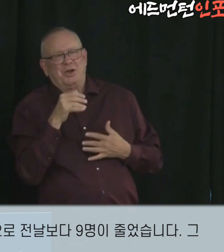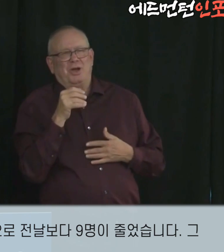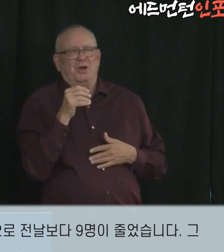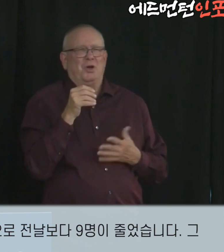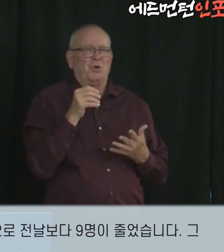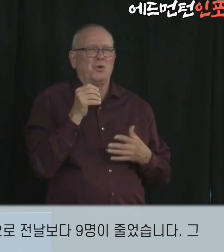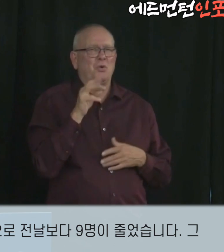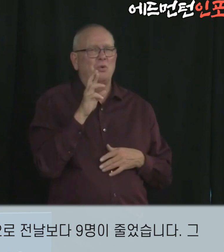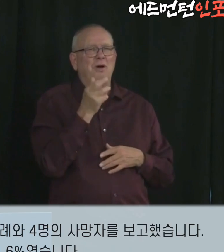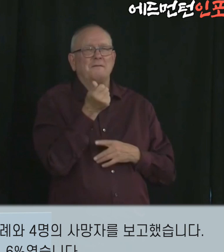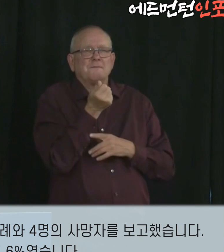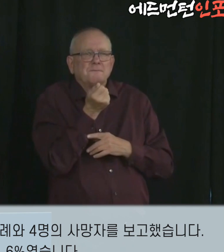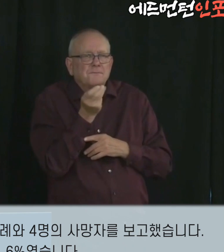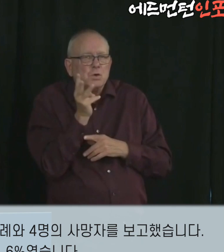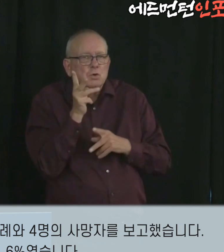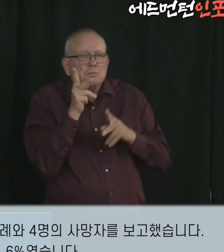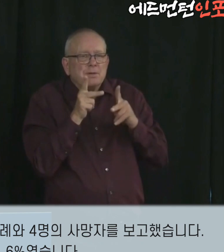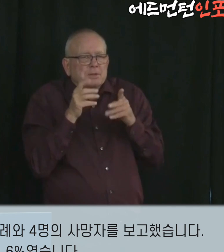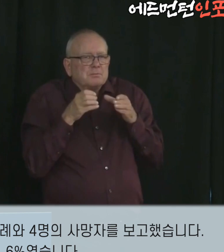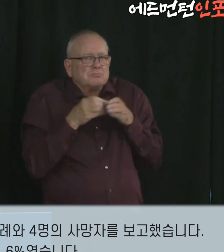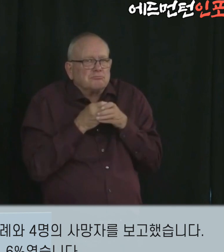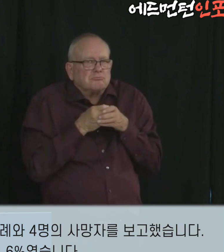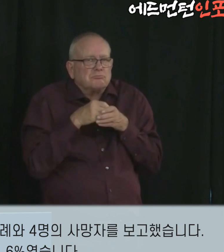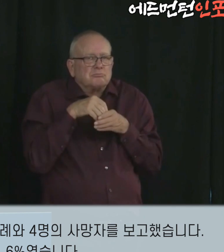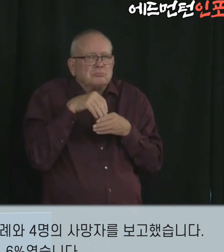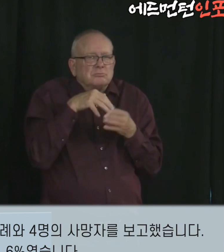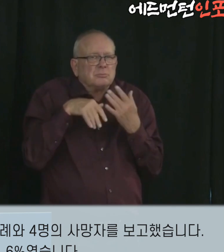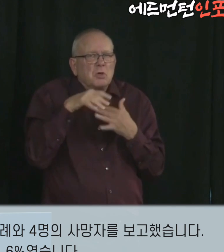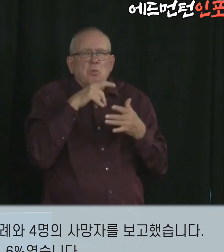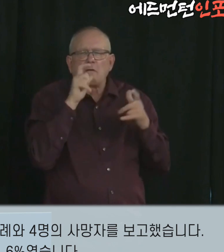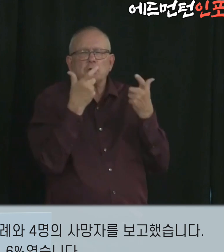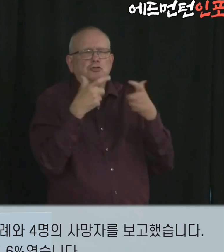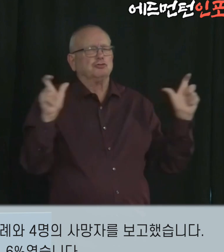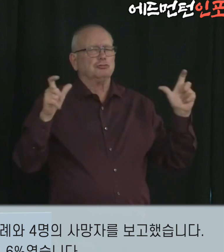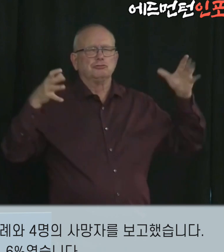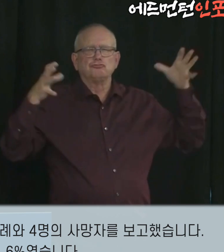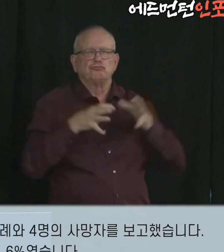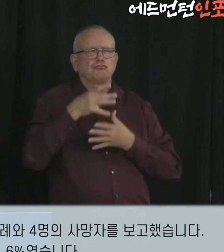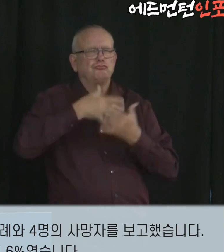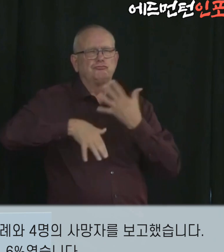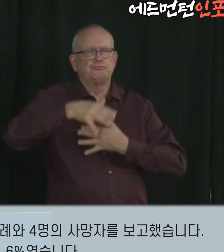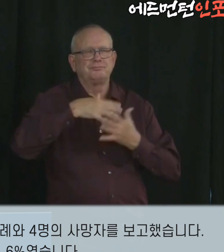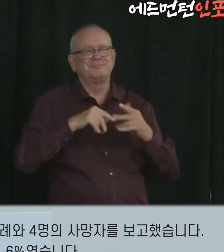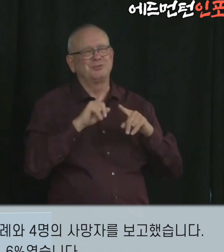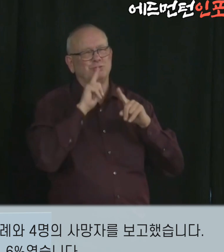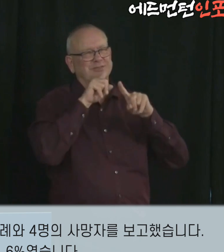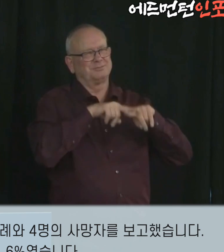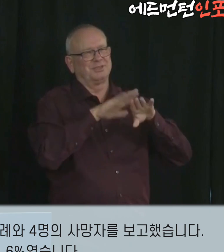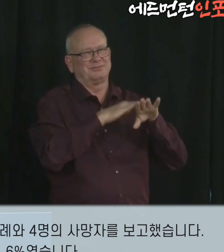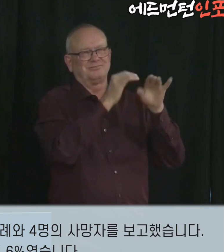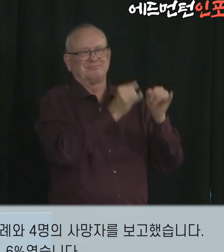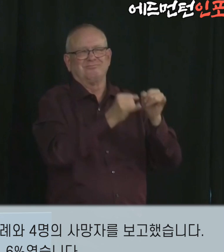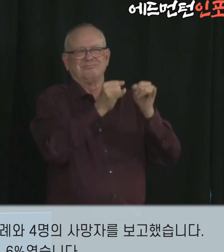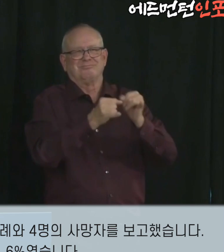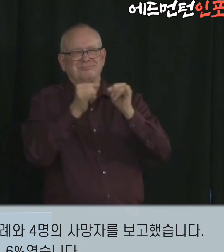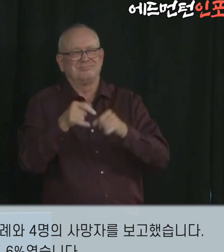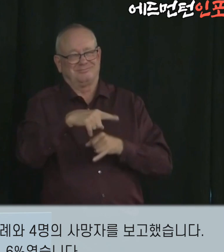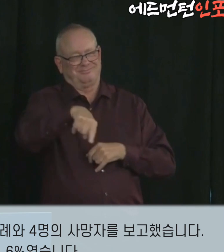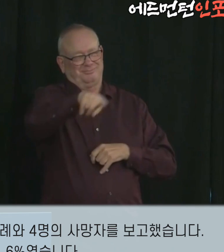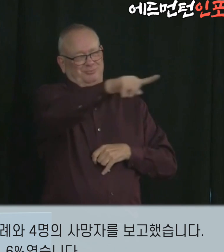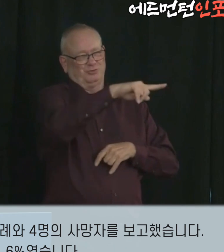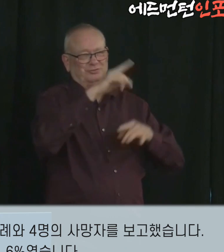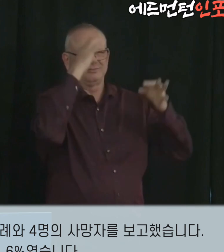중환자실에 있습니다. 엘버타는 화요일에 61건의 새로운 코비드19 사례와 4명의 사망자를 보고했습니다.